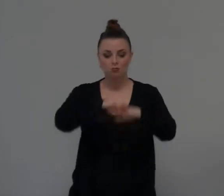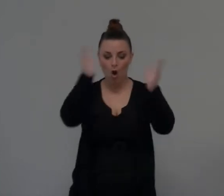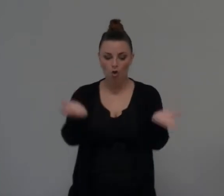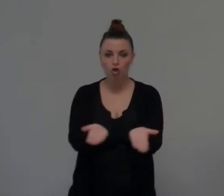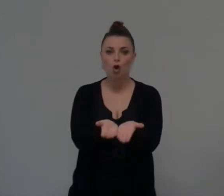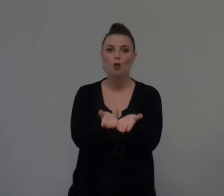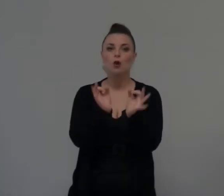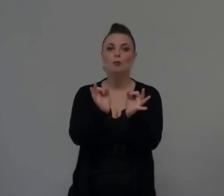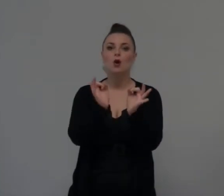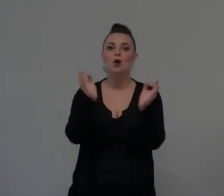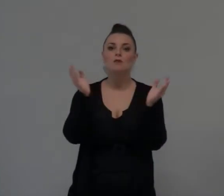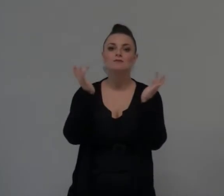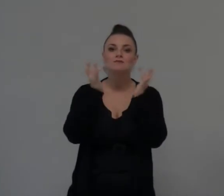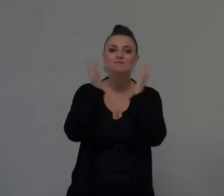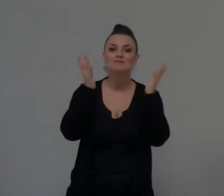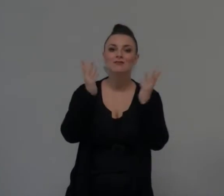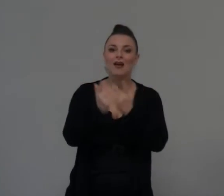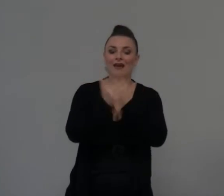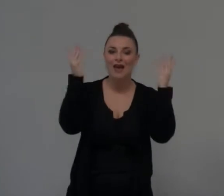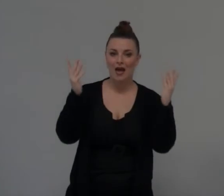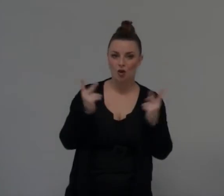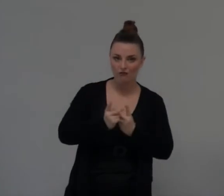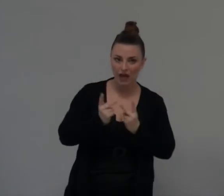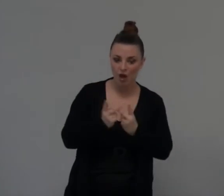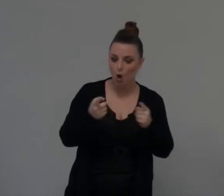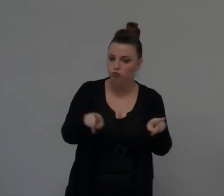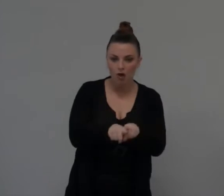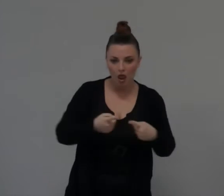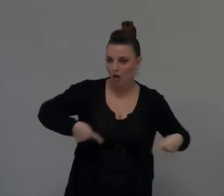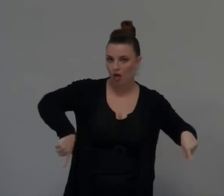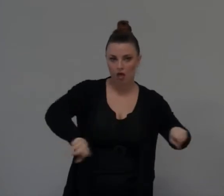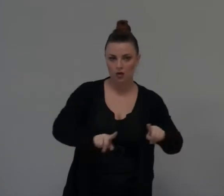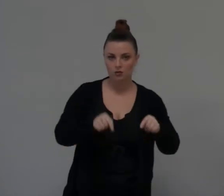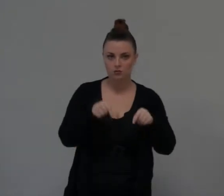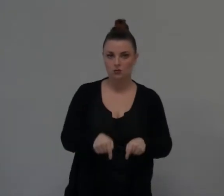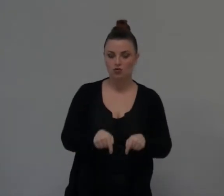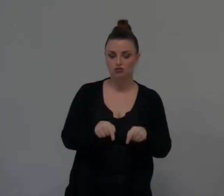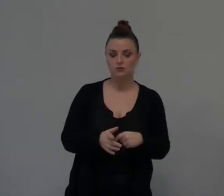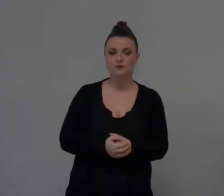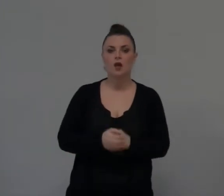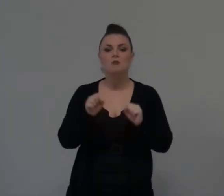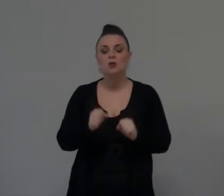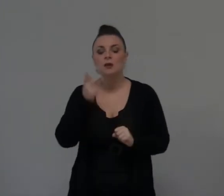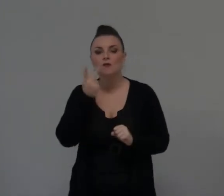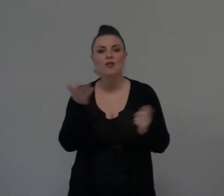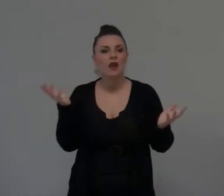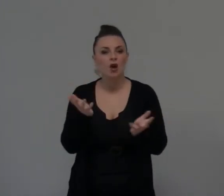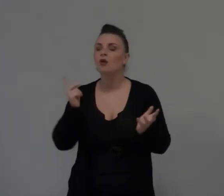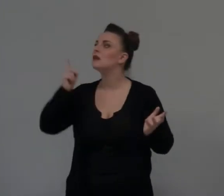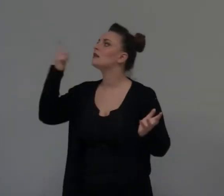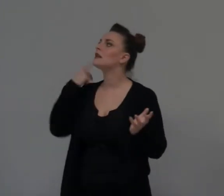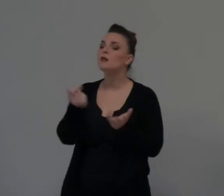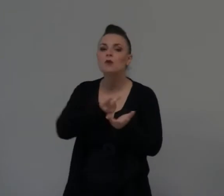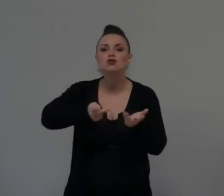In tutta questa storia, in tutta questa storia che abbiamo visto, possiamo vedere un piano ben preciso di Dio,